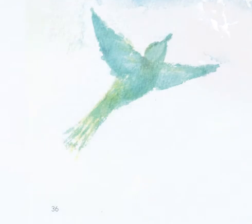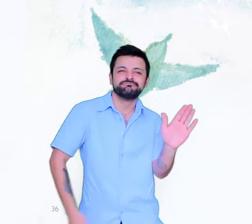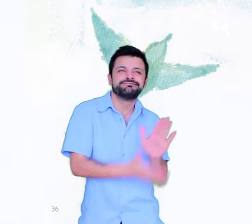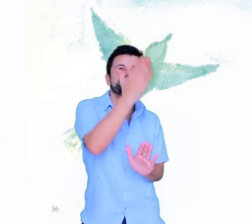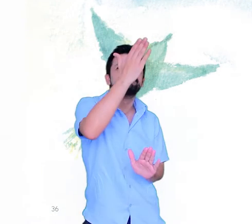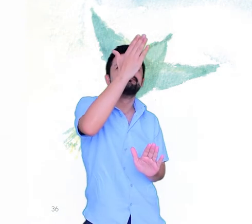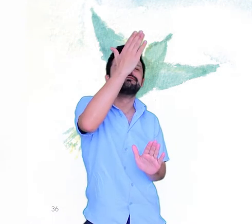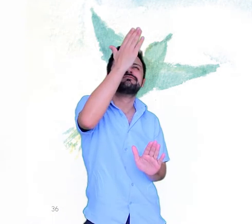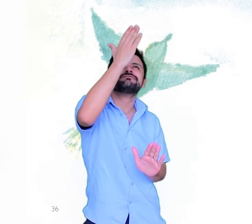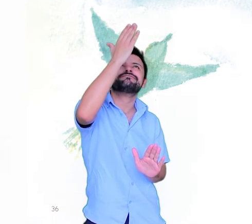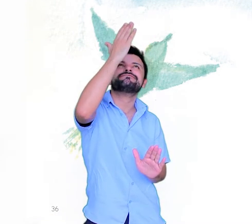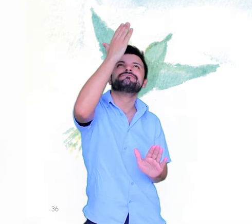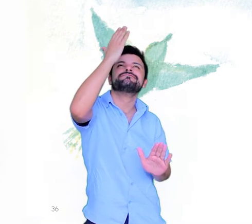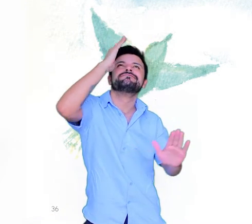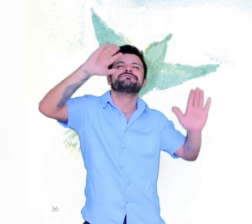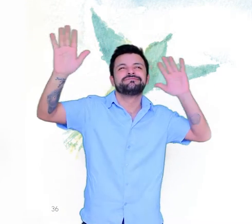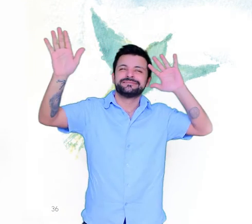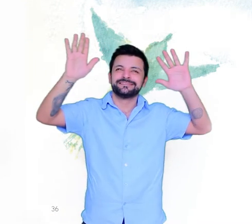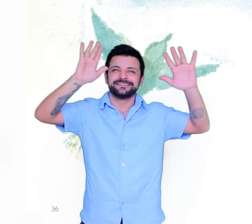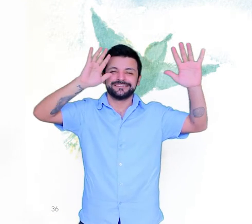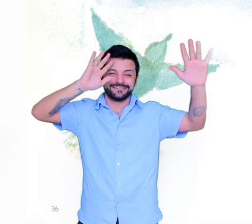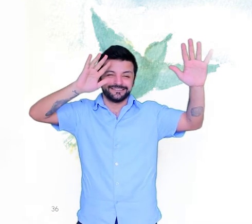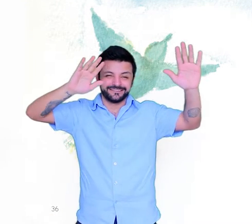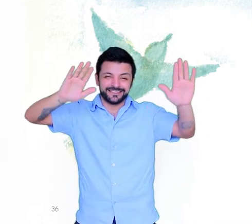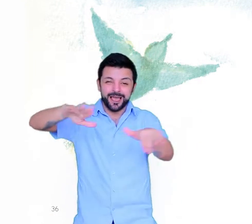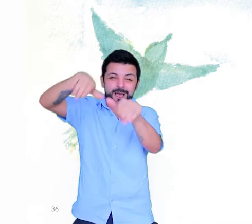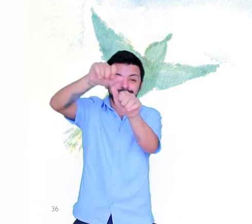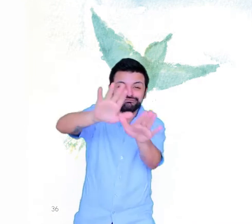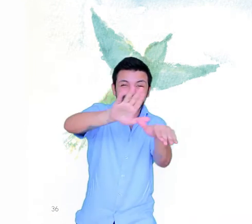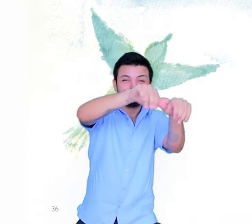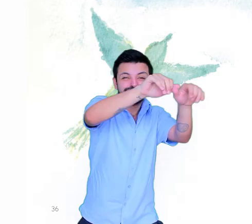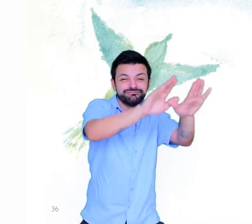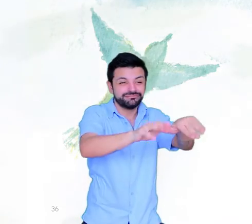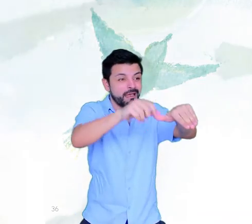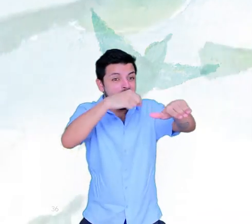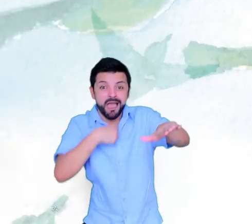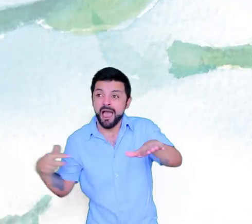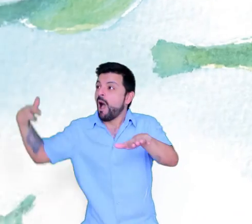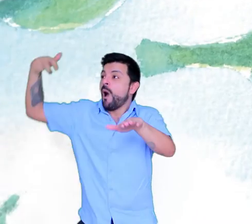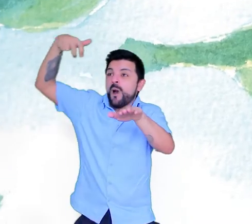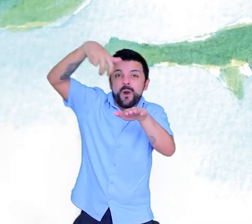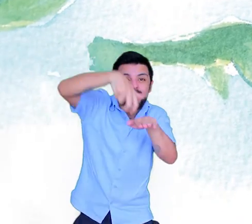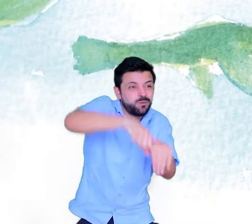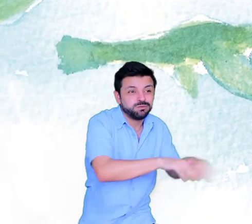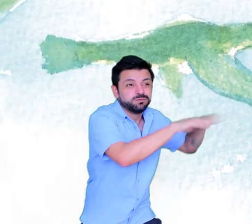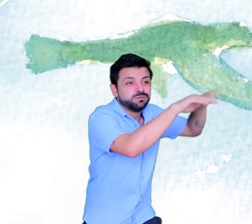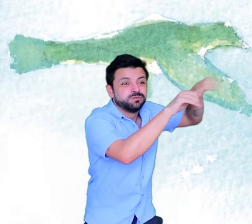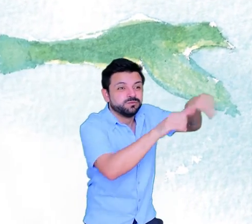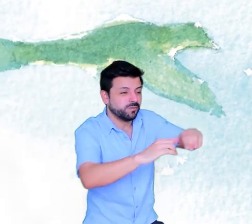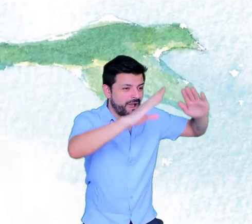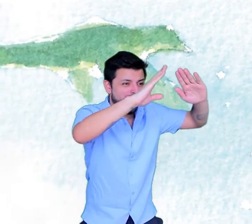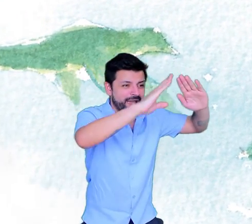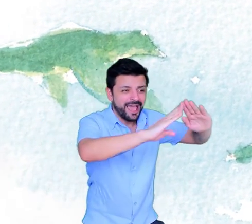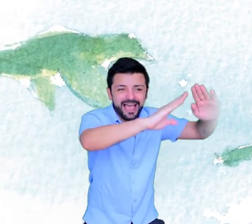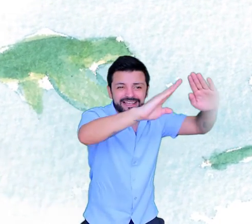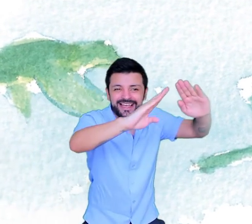Viagem Eu vou nas asas dos passarinhos Para outras casas longe me levam